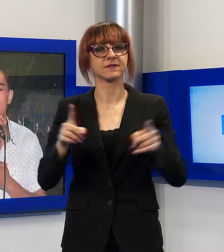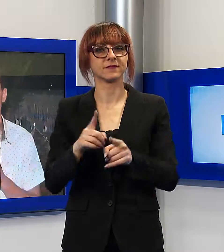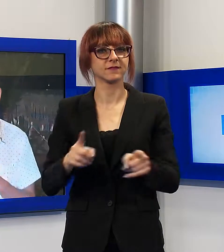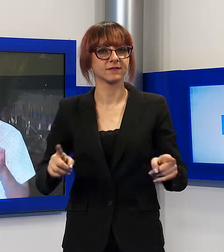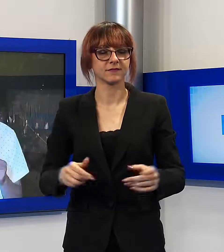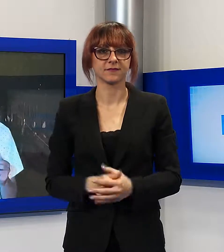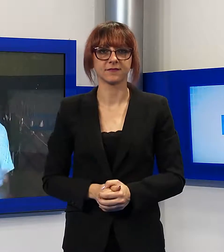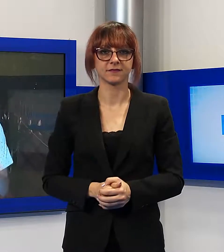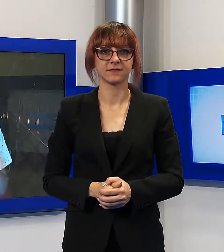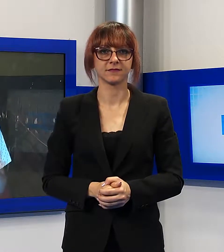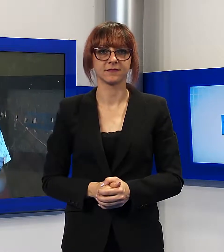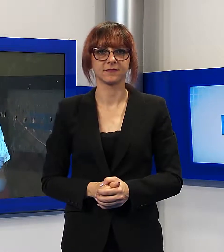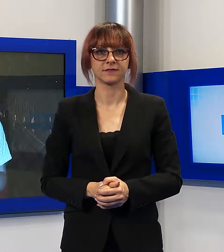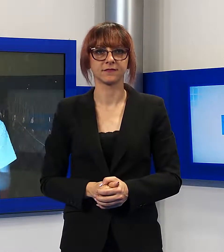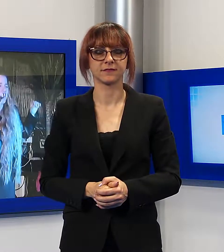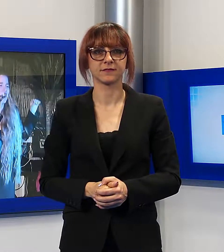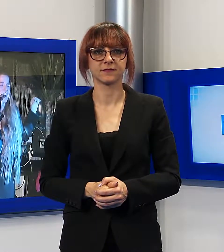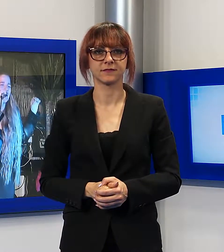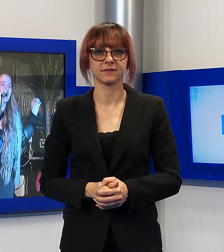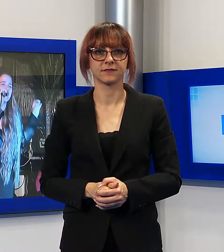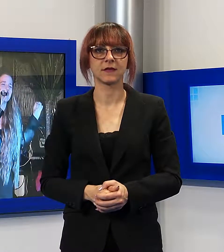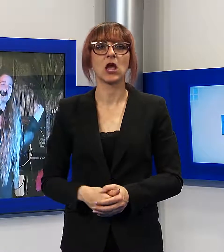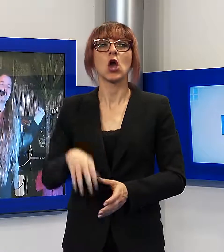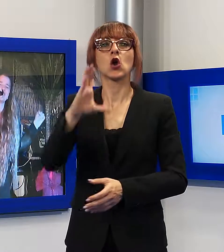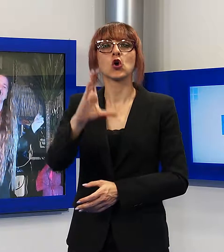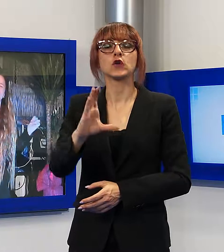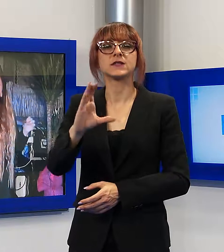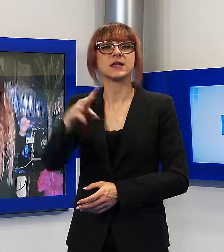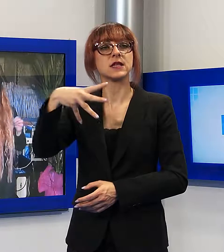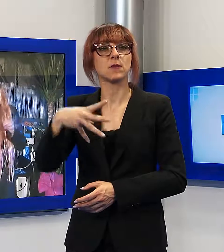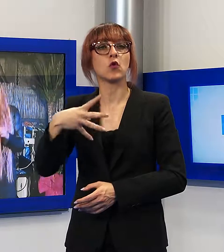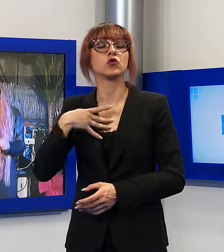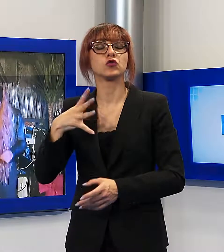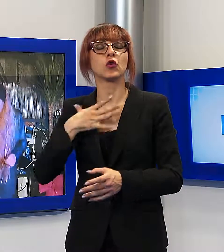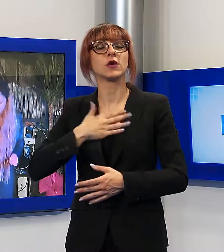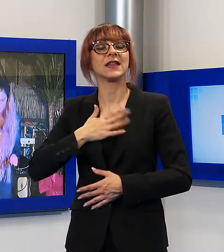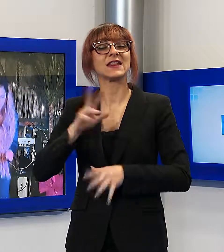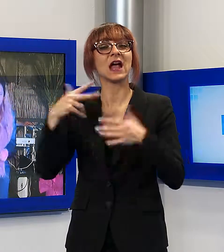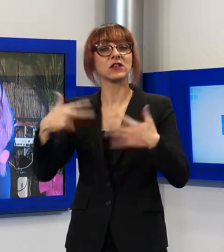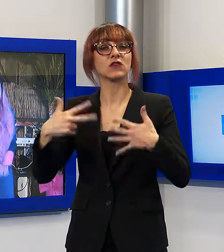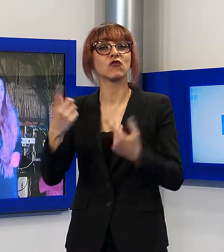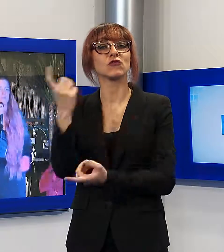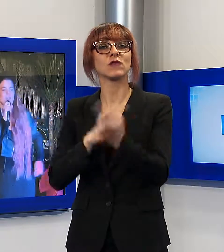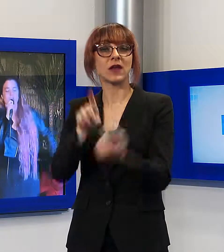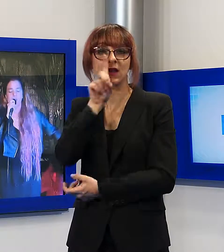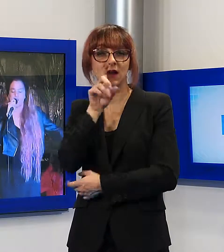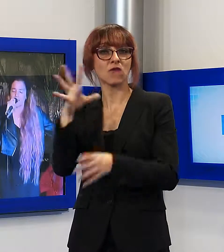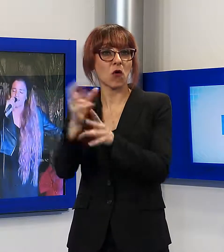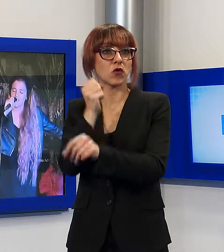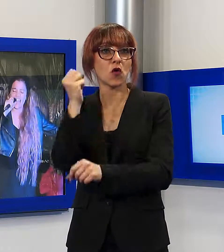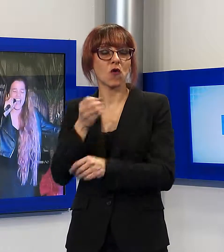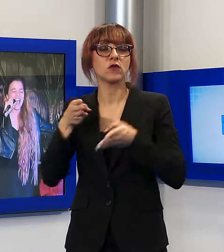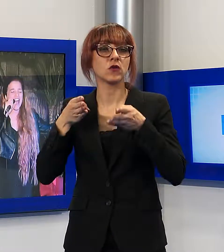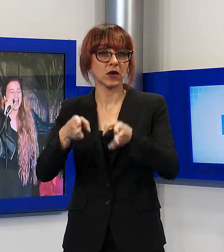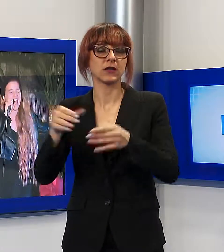Mentre nella categoria senior la vittoria è andata a Costanza Motroni, 18enne Livornese anche lei. Per tutti gli appassionati del genere ricordiamo che